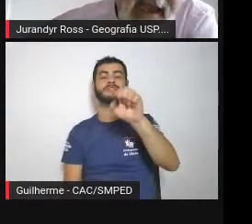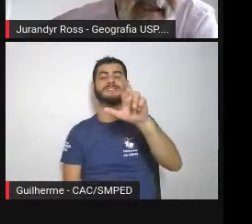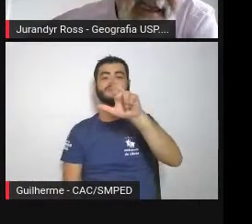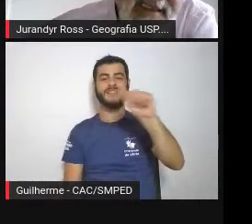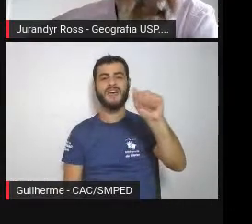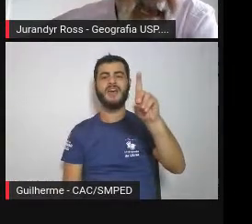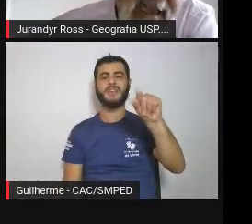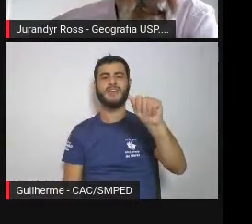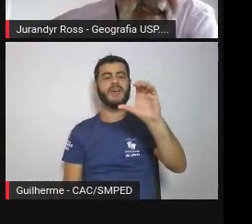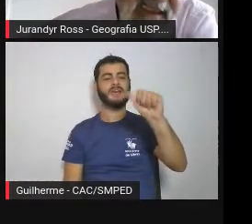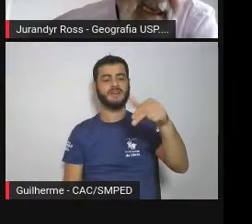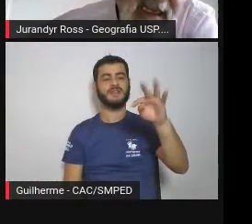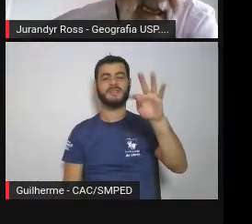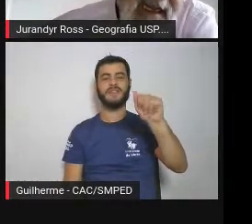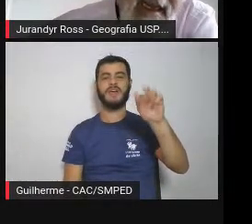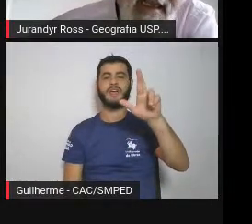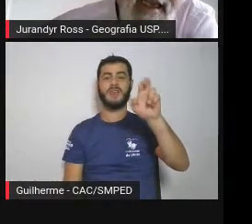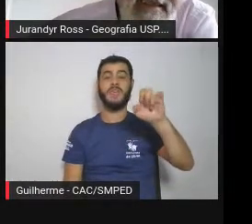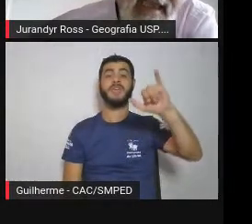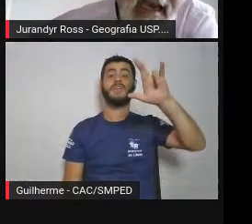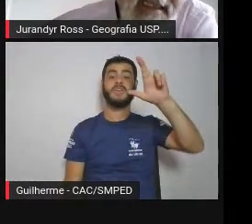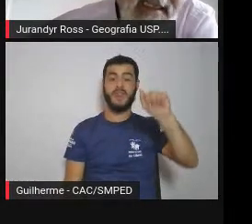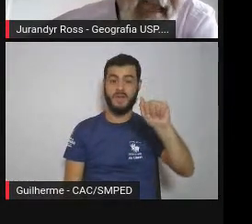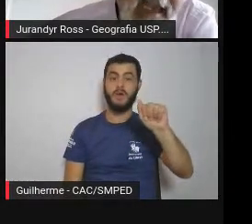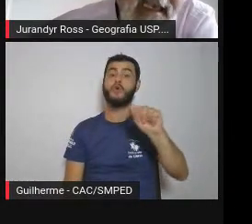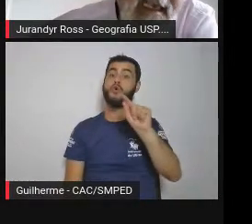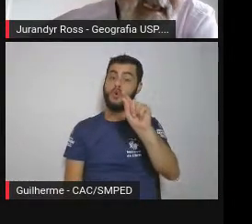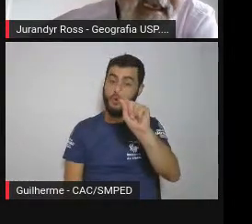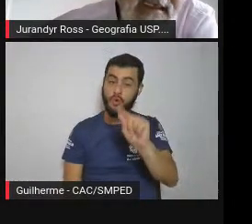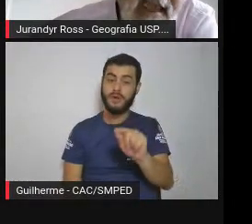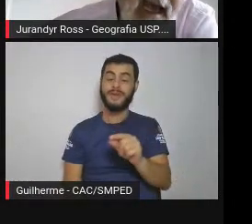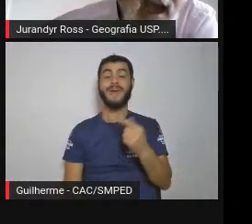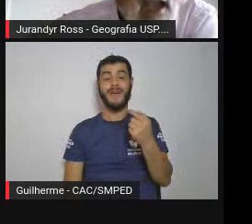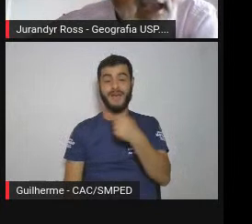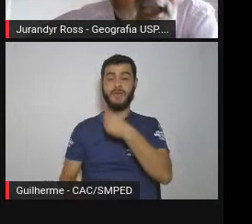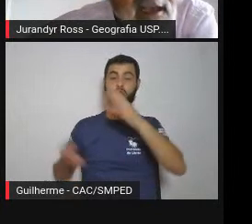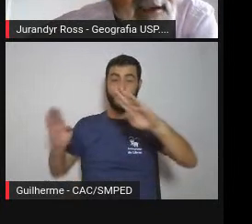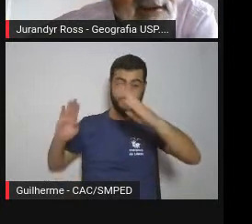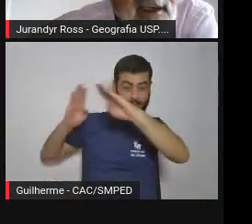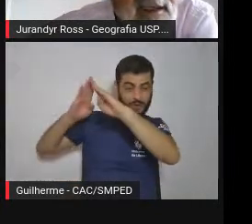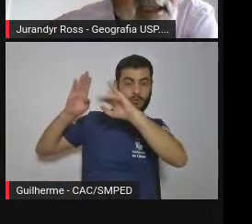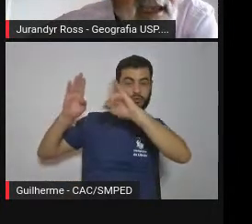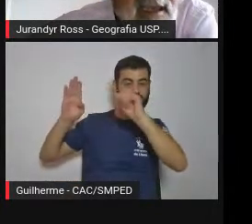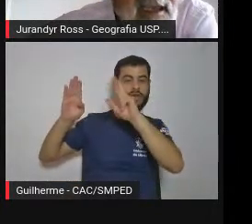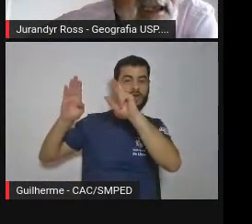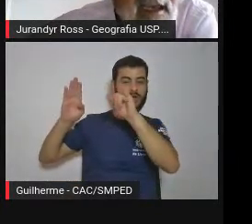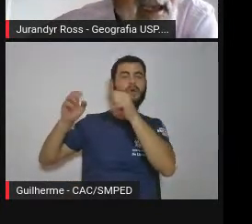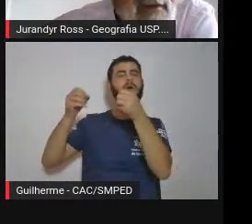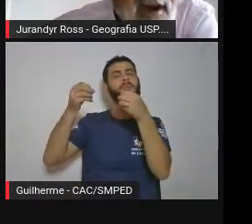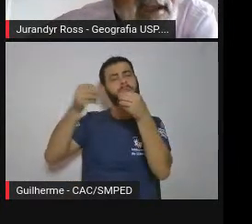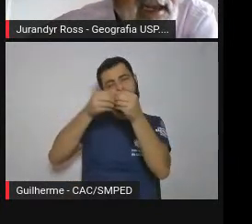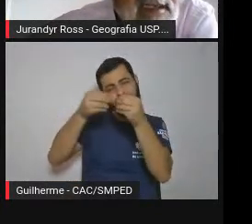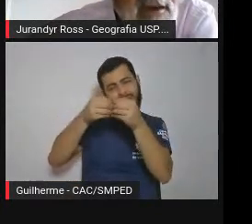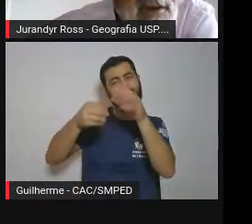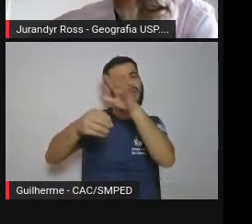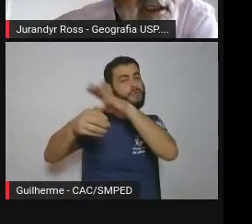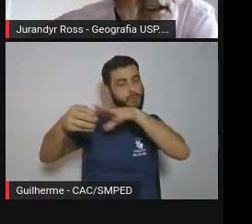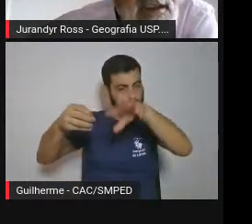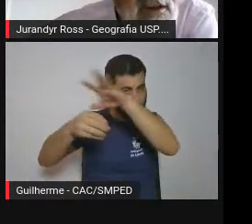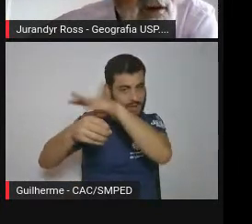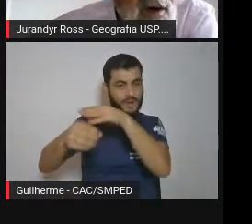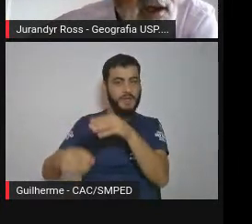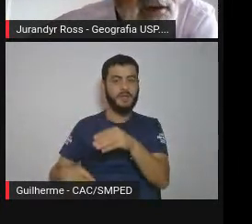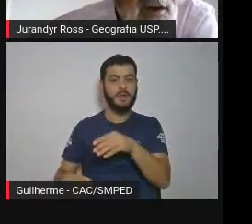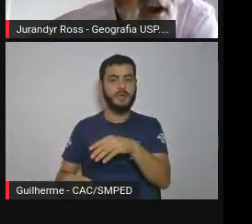Geraglá está entre a Serra da Cantareira e a Serra de Itaqui, que está aqui, que está aqui e que vai na direção